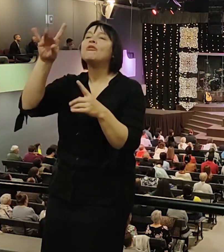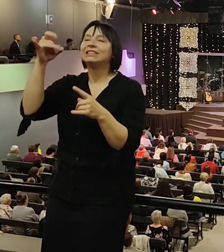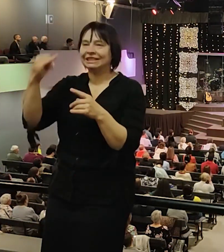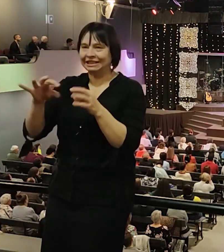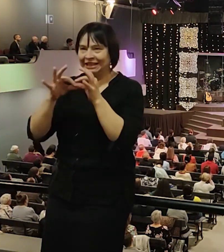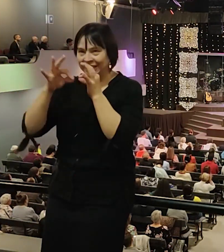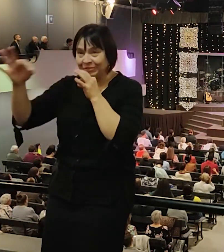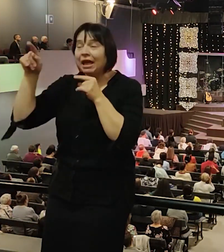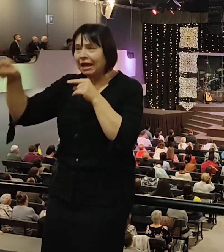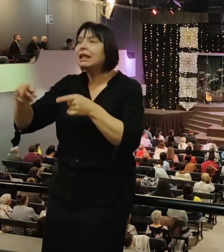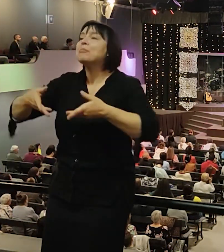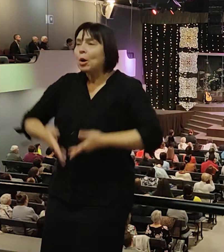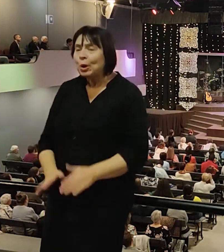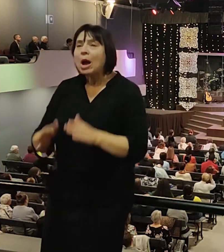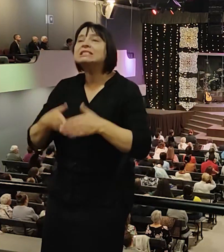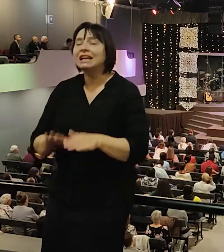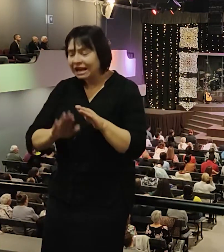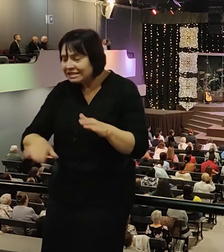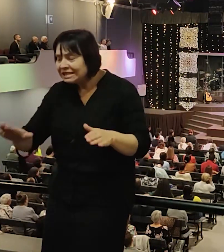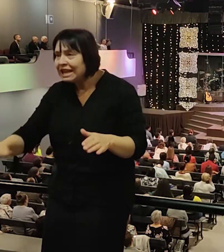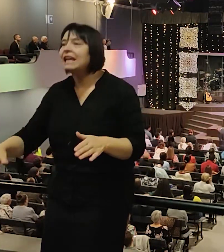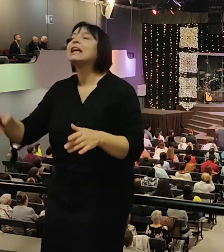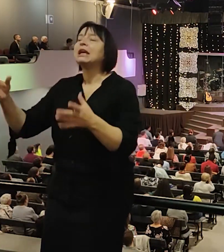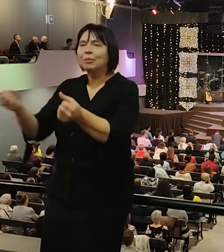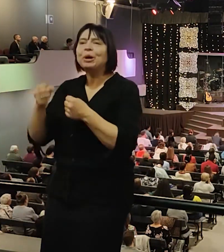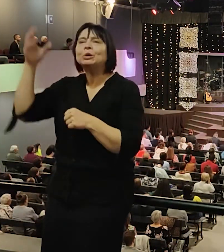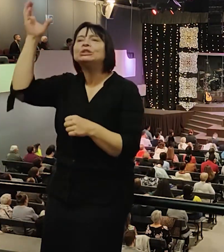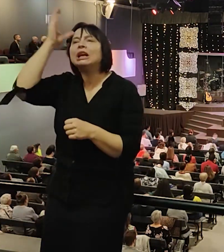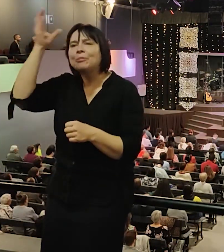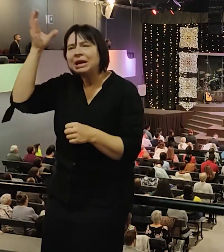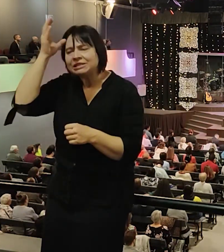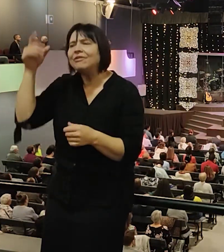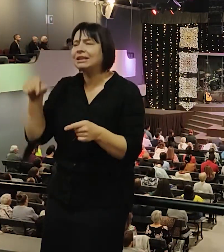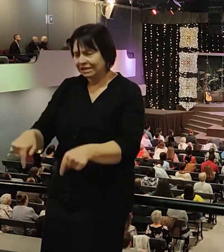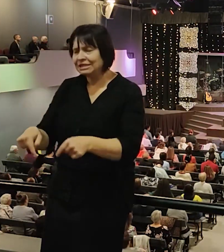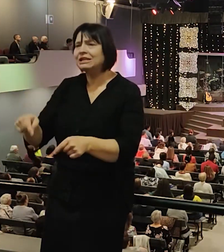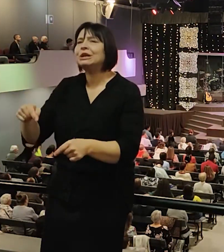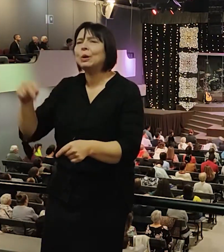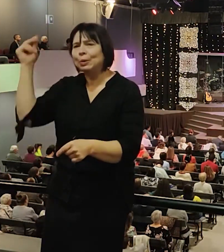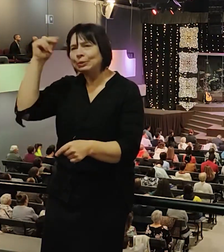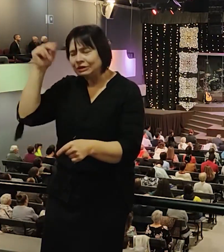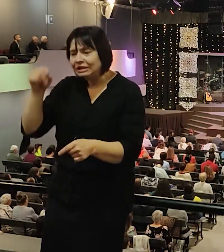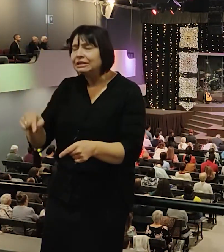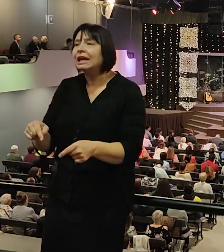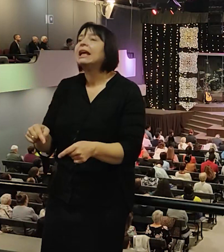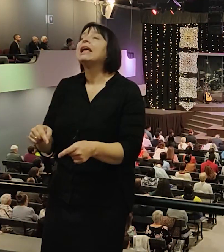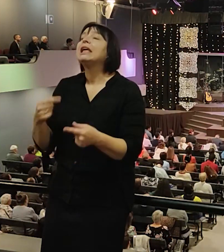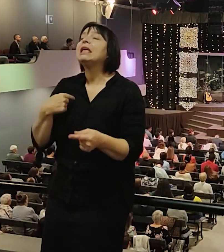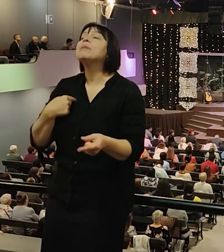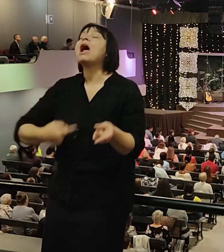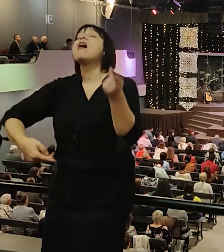Мы ходили в садик туда, получили образование в Казахстане. Так что мы вернулись на нашу